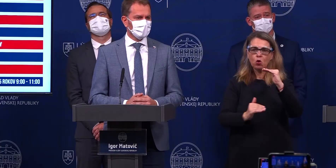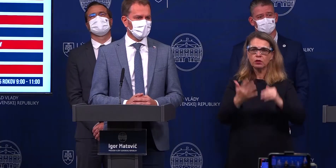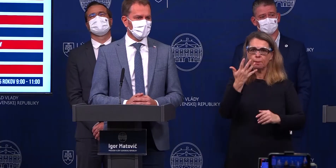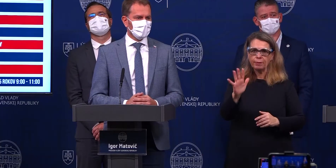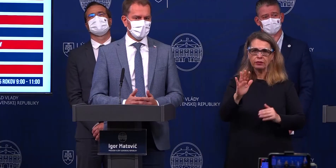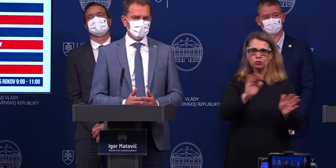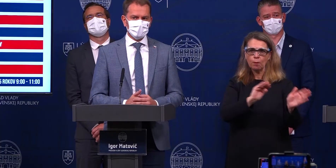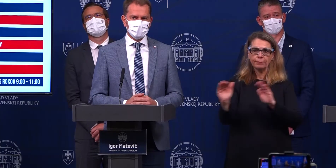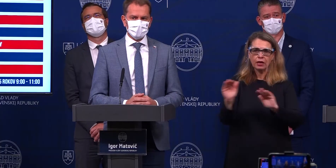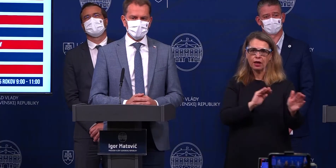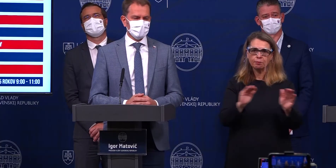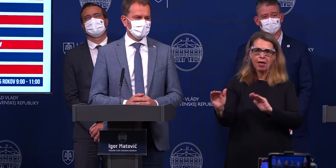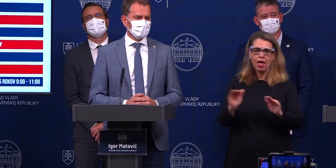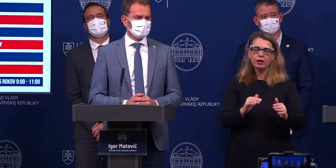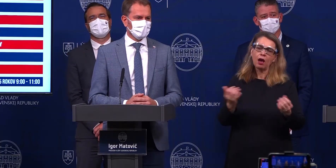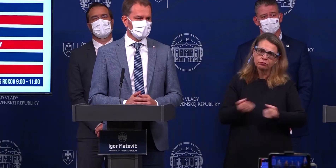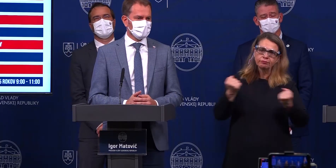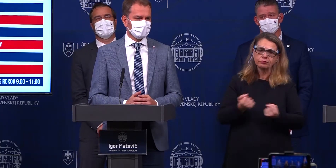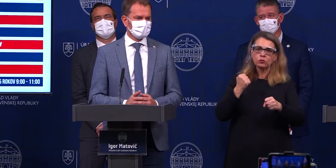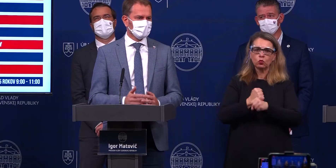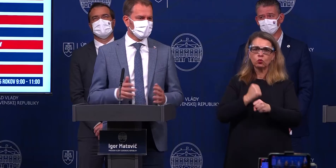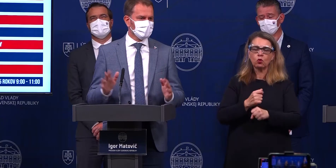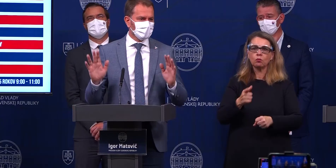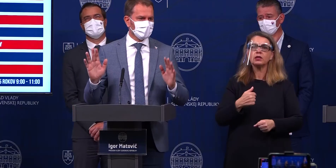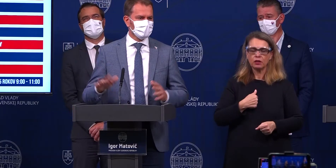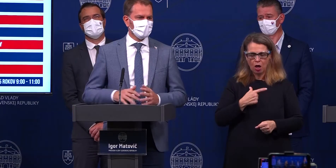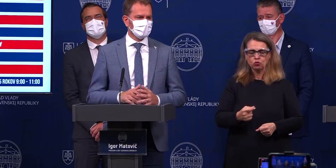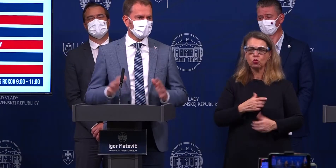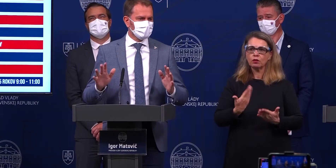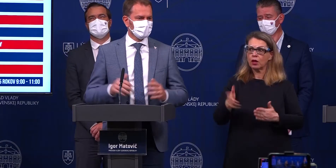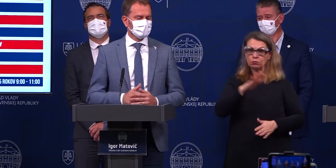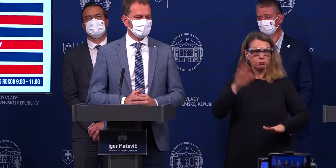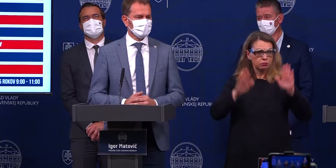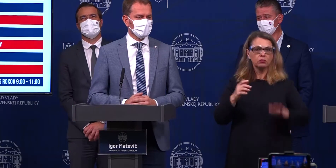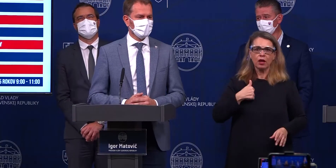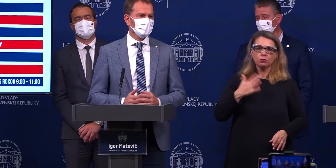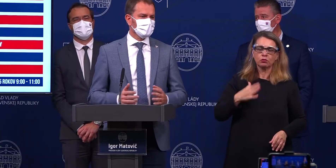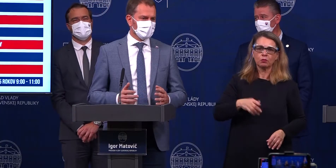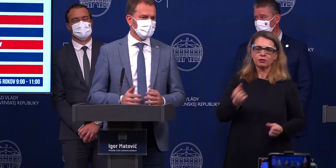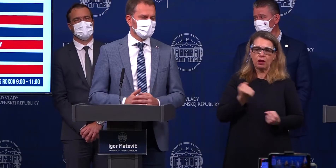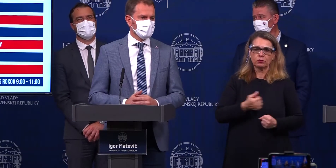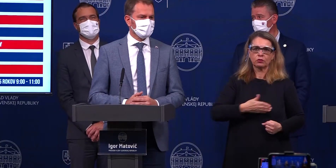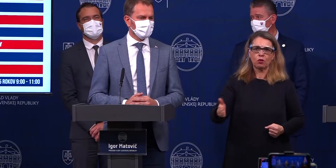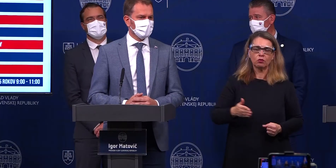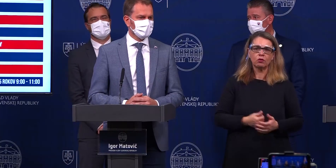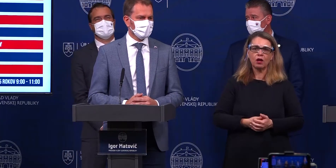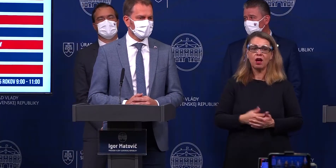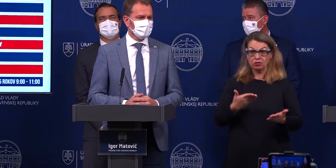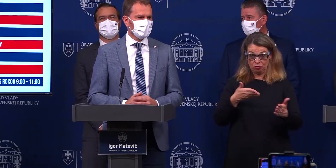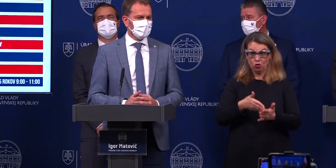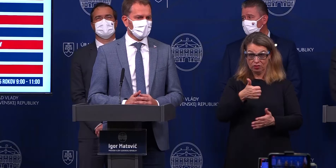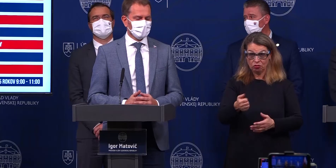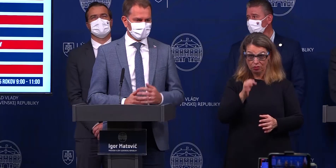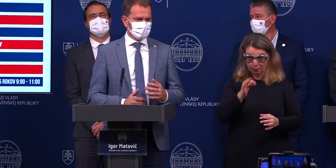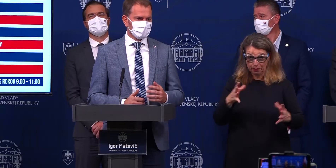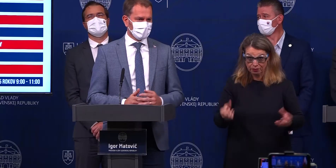v priemere a poďme to urobiť čím skôr. Ja som za. Keď by sme mohli hlasovať, ja by som to chcel do týždňa. Zrejme, do týždňa sa to podariť nedá.